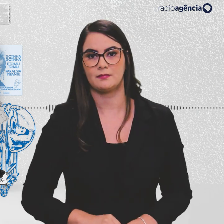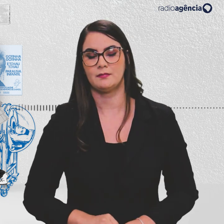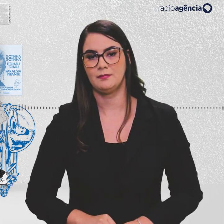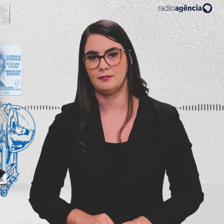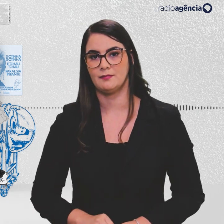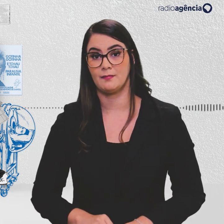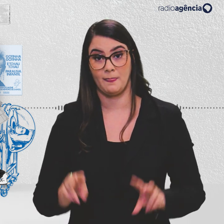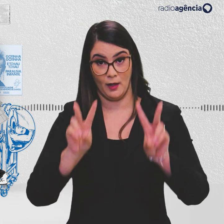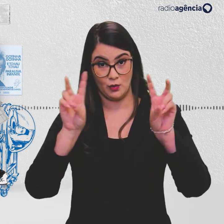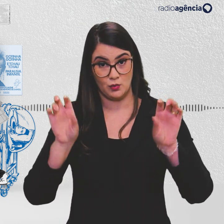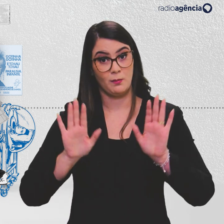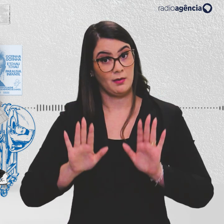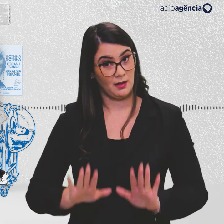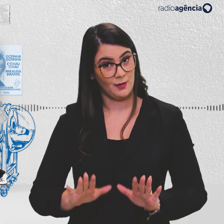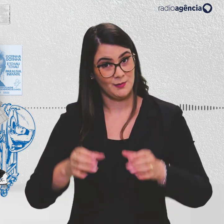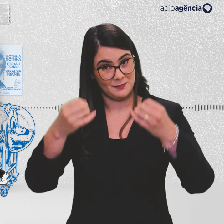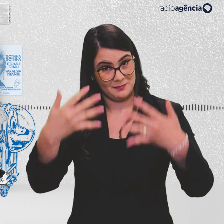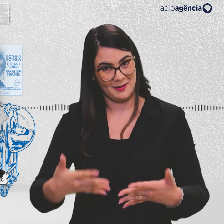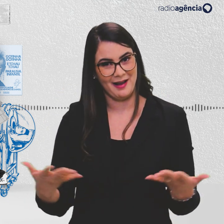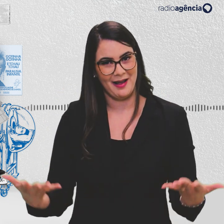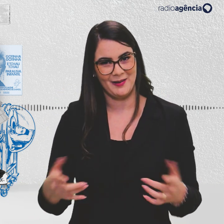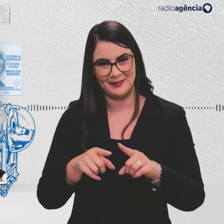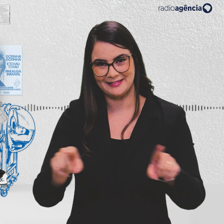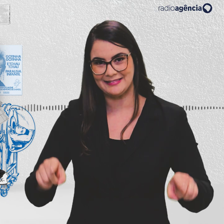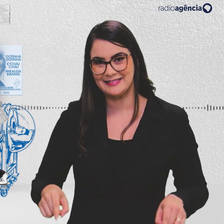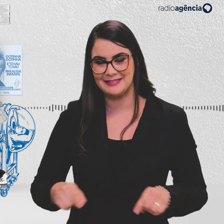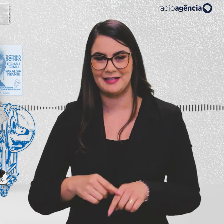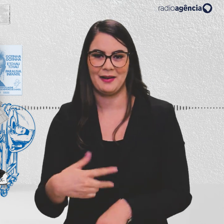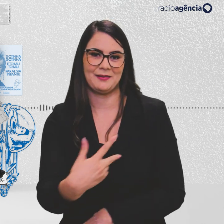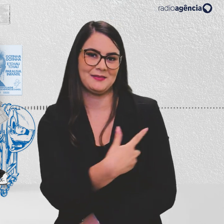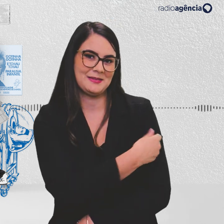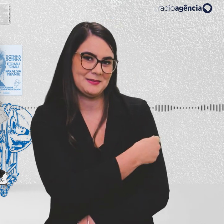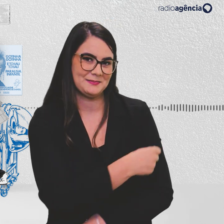É sobre isso que a gente fala agora no Sala de Vacina.